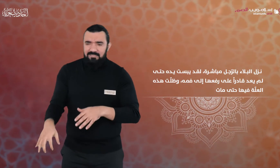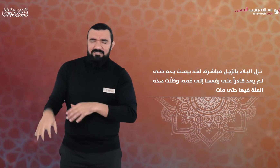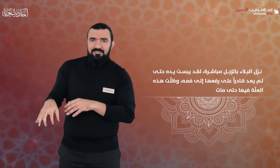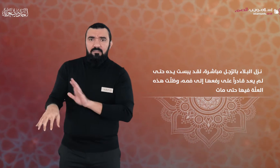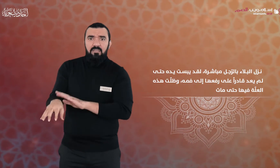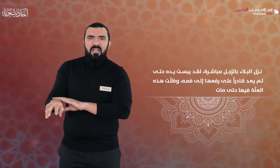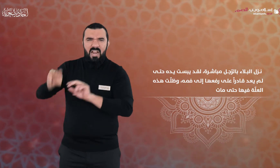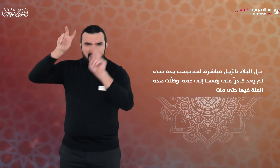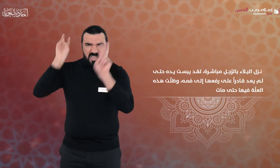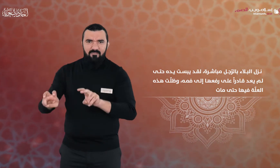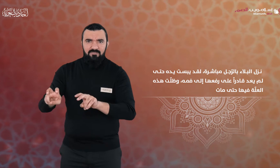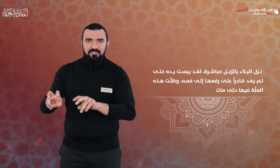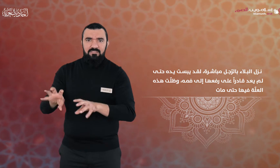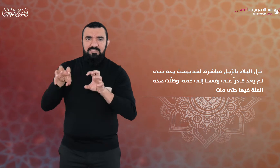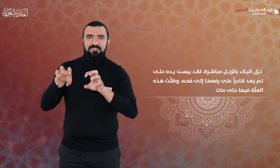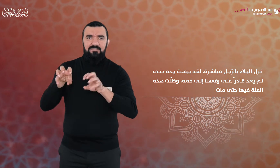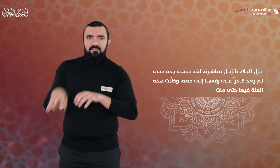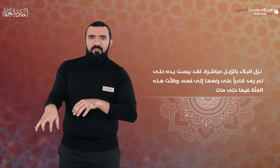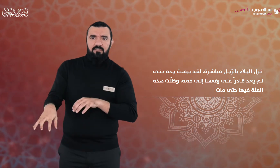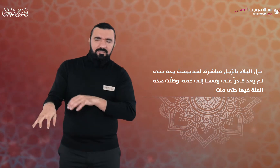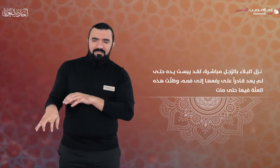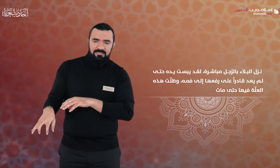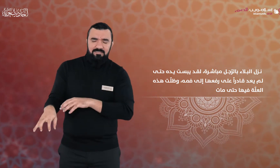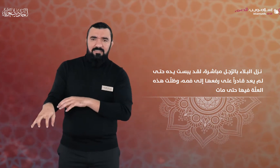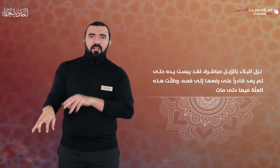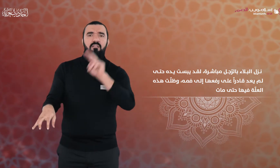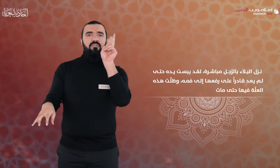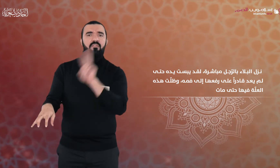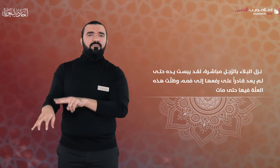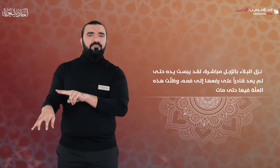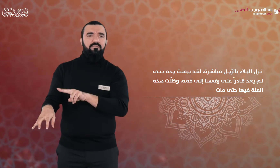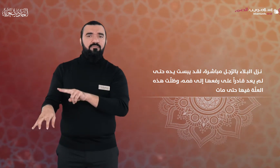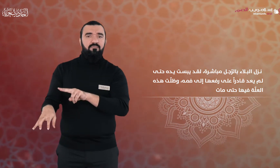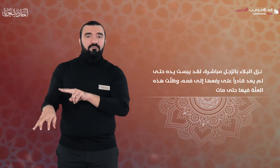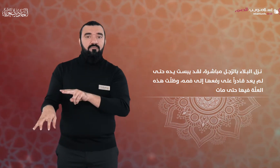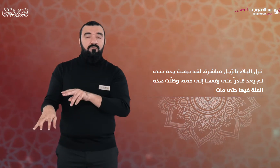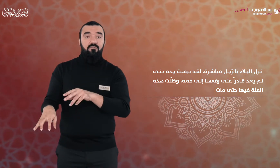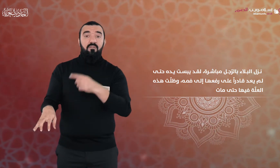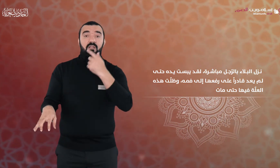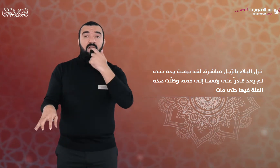يده حتى لم يعد قادرا على رفعها إلى فمه